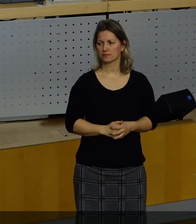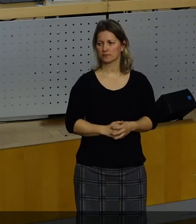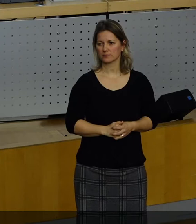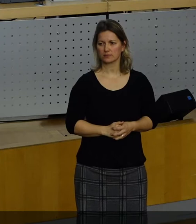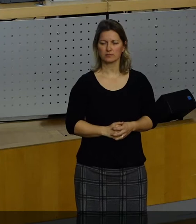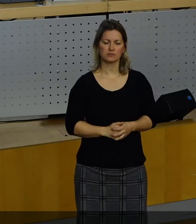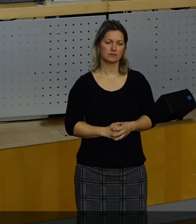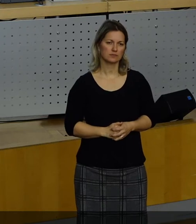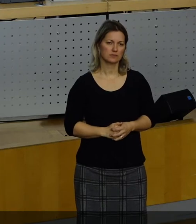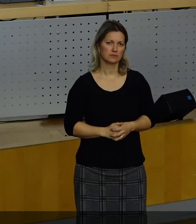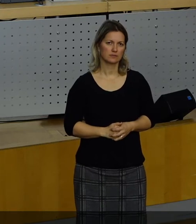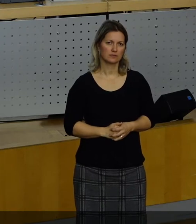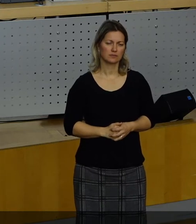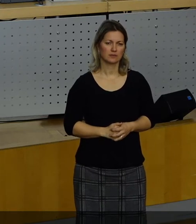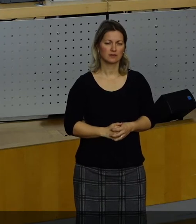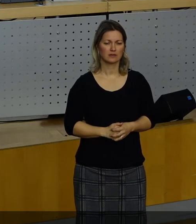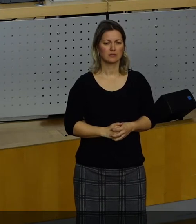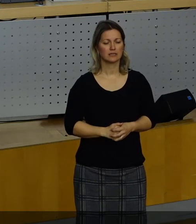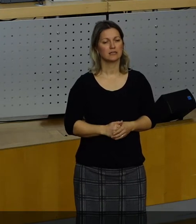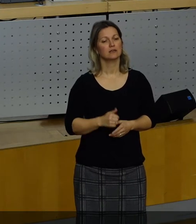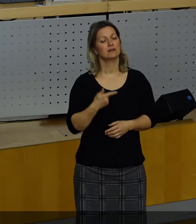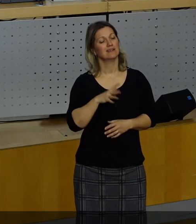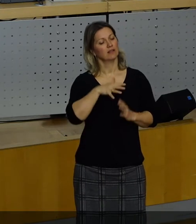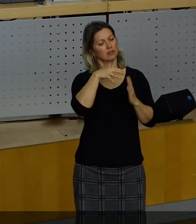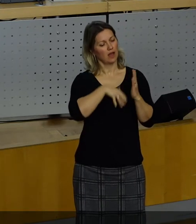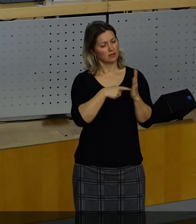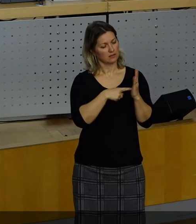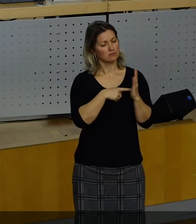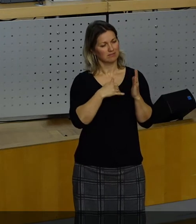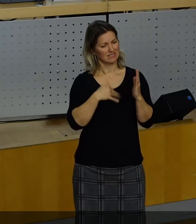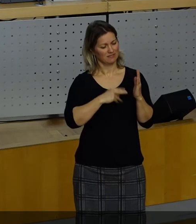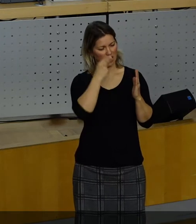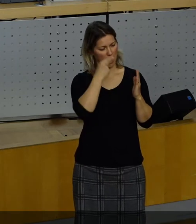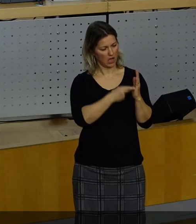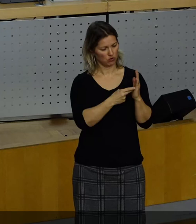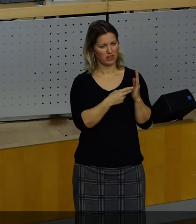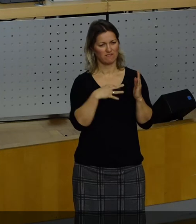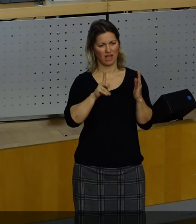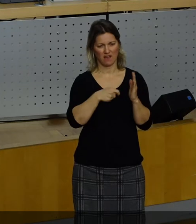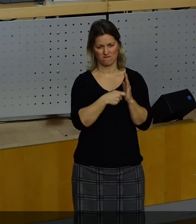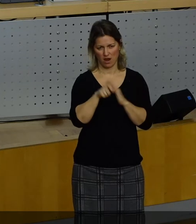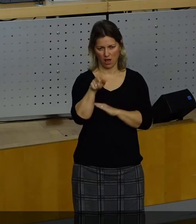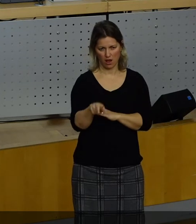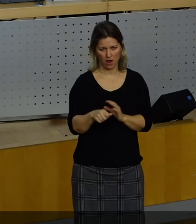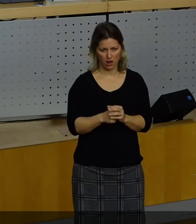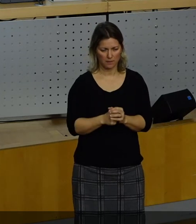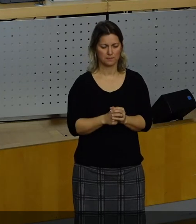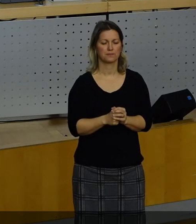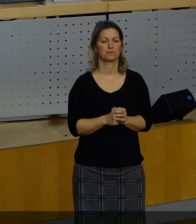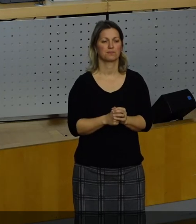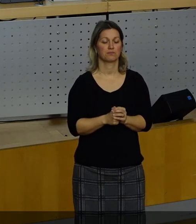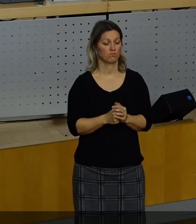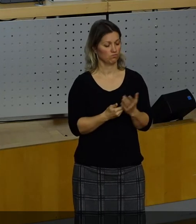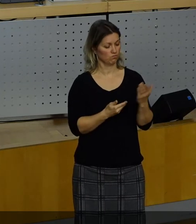Meine sehr verehrten Damen und Herren, ich habe mir dann den Text, wir haben uns den Text dann angeschaut von den Freien Wählern, der im